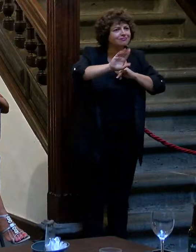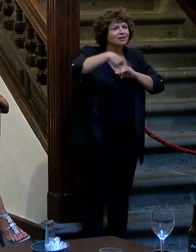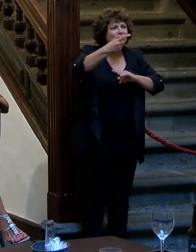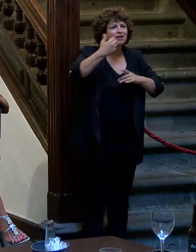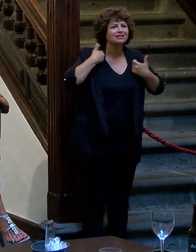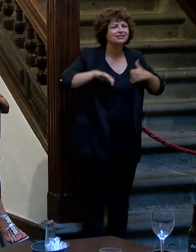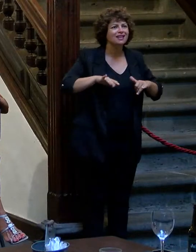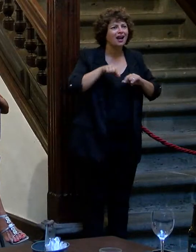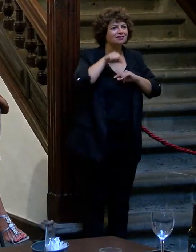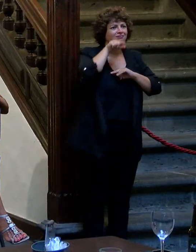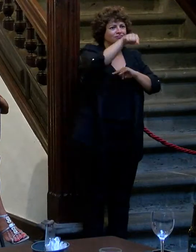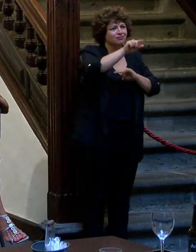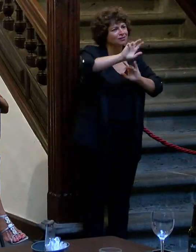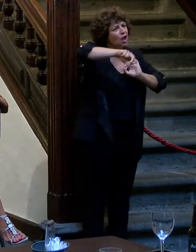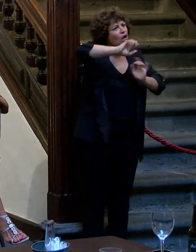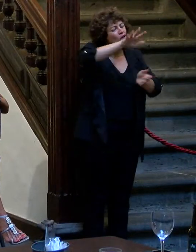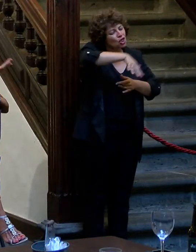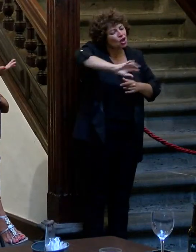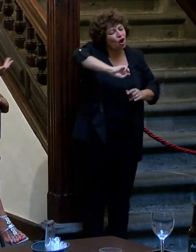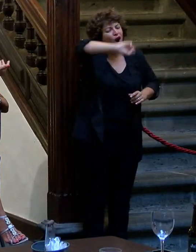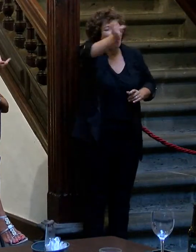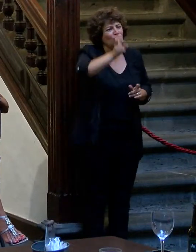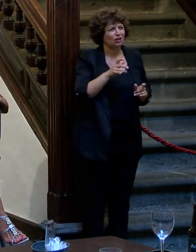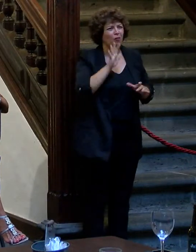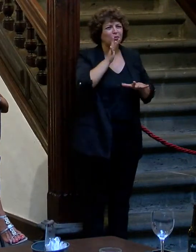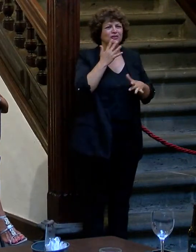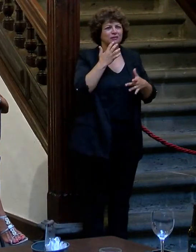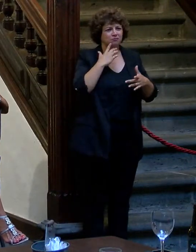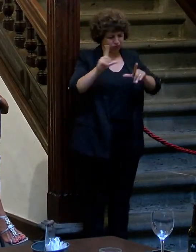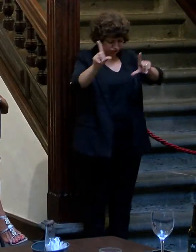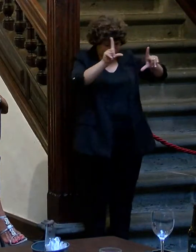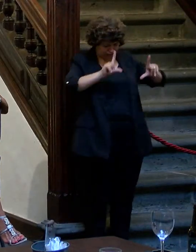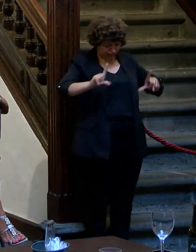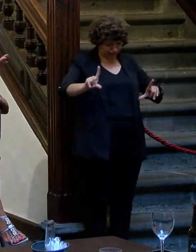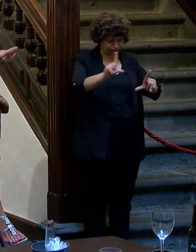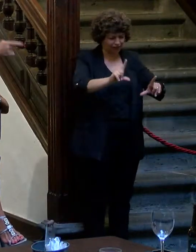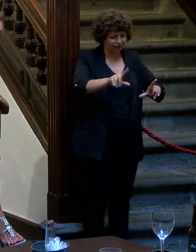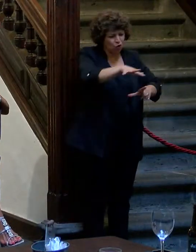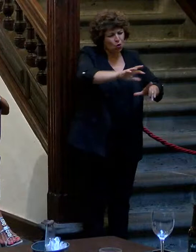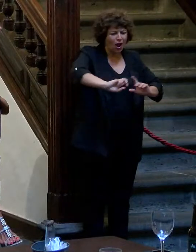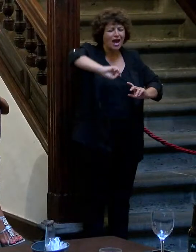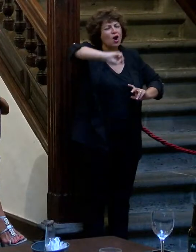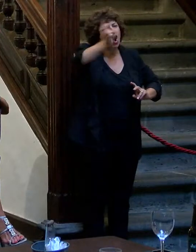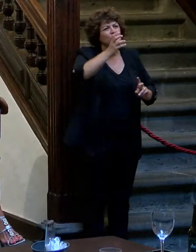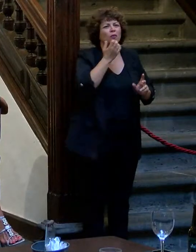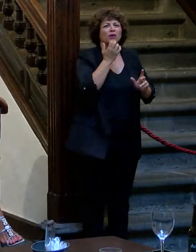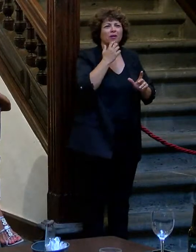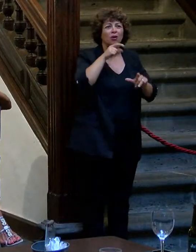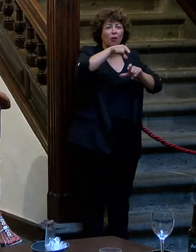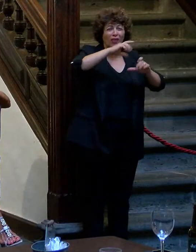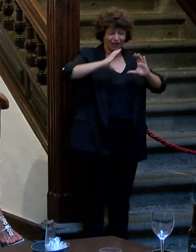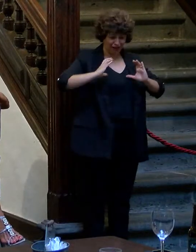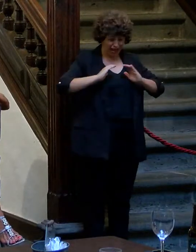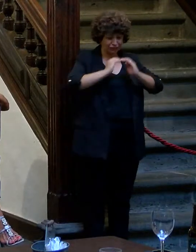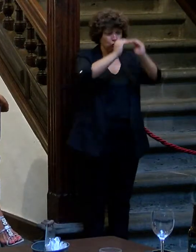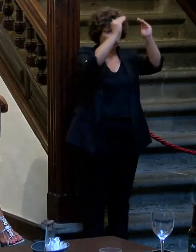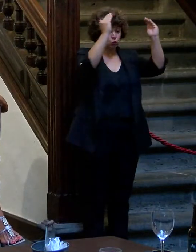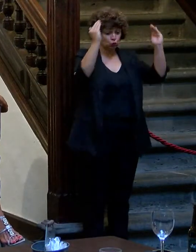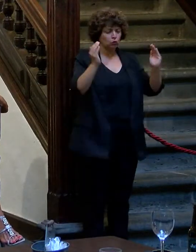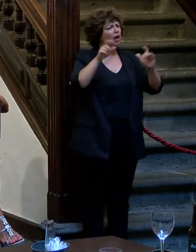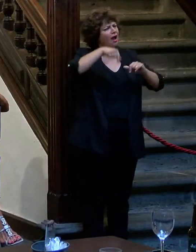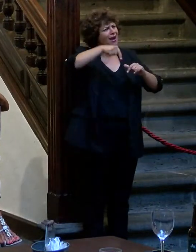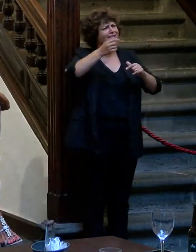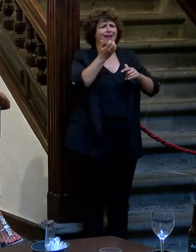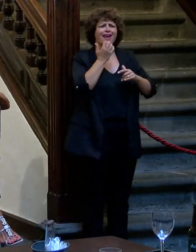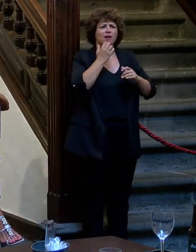pero ya no vuelves al lugar donde estabas antes, has pasado, como si te pasaran por rayos X y ya estás en otro lugar, como cuando pasáis aquí el túnel, mira, aquí es un ejemplo